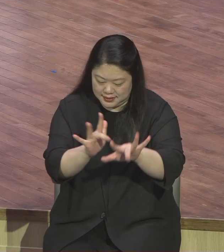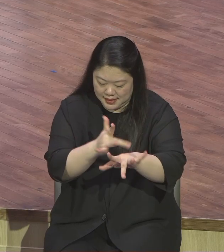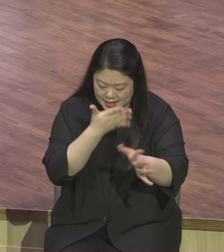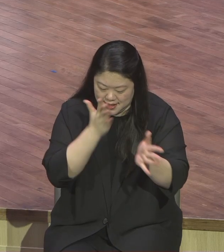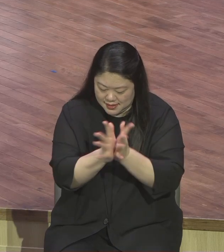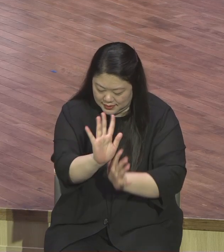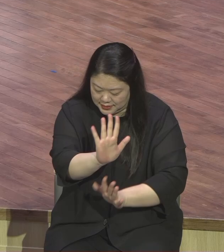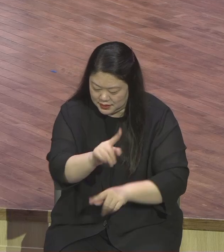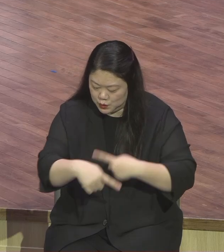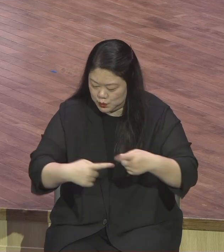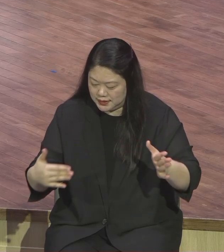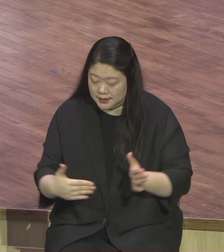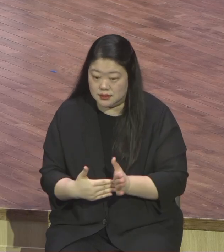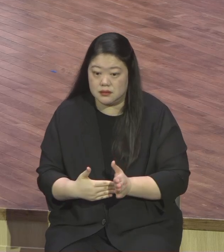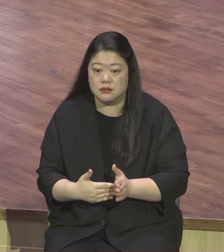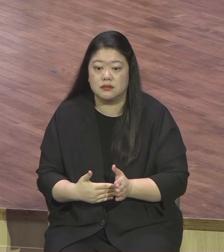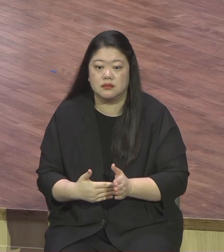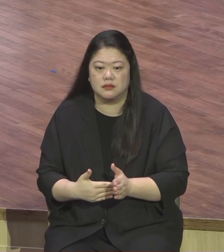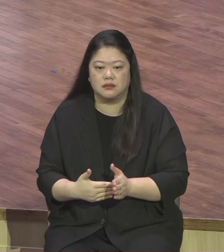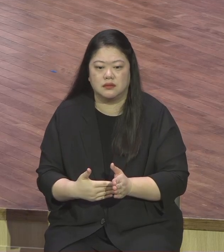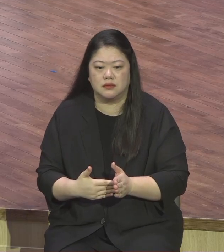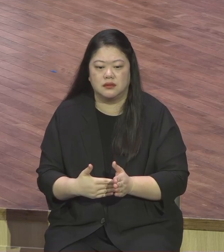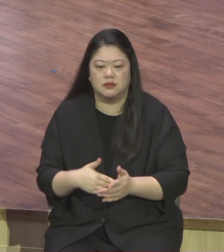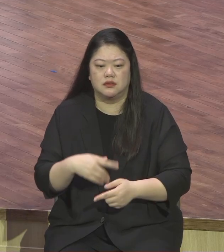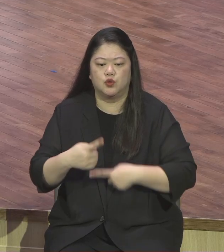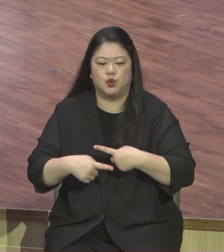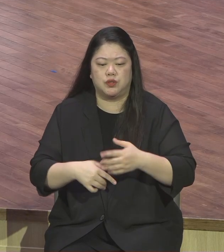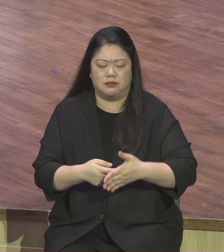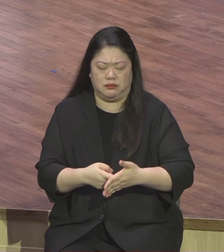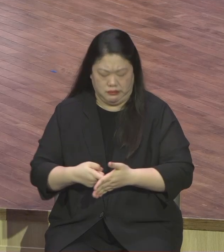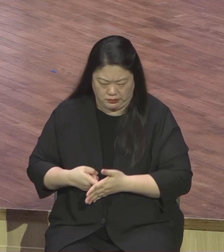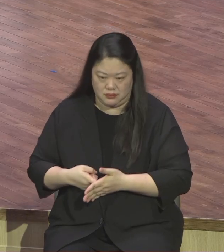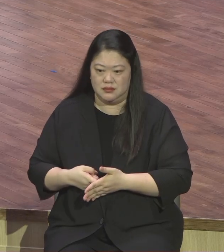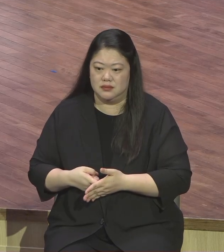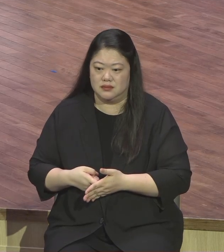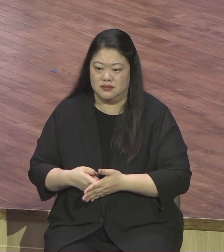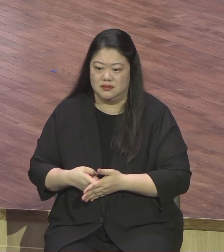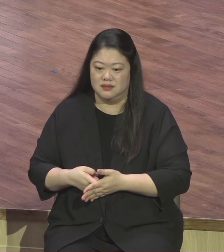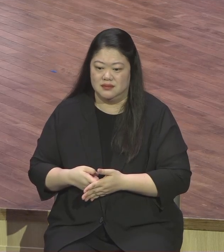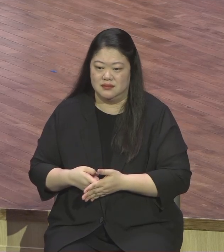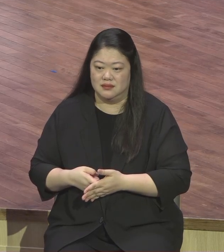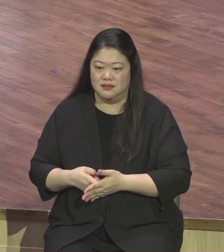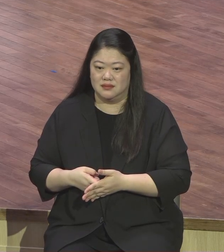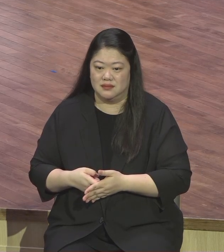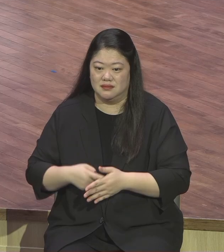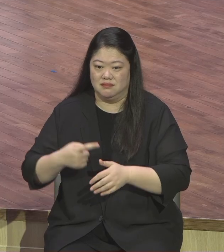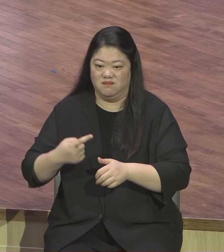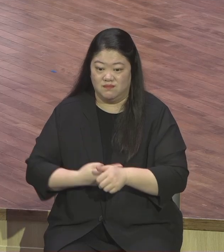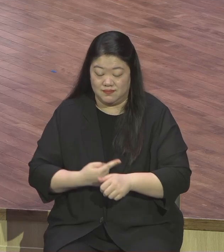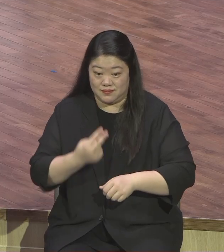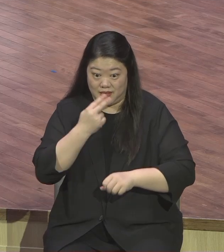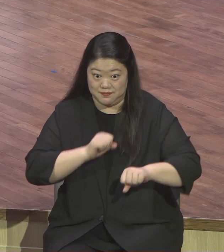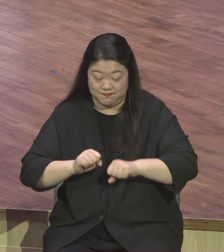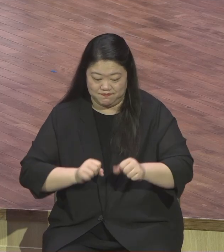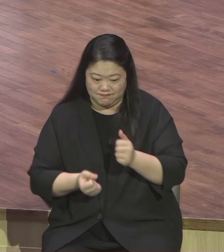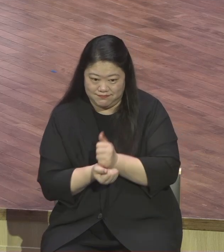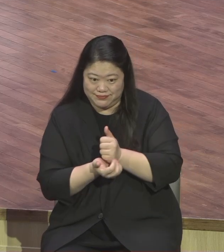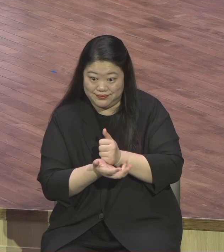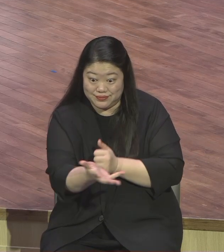영계 모든 성도들 감사로 하루를 시작하면서 생동감 넘치는 신앙사 하시기를 제모로 주부합니다